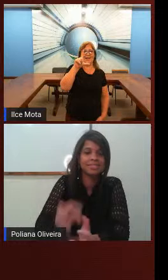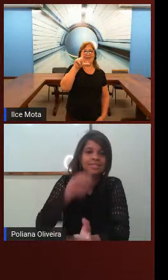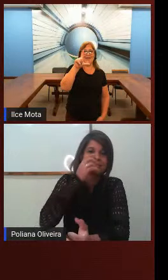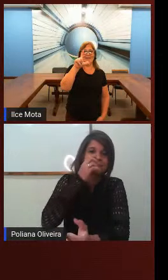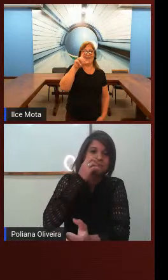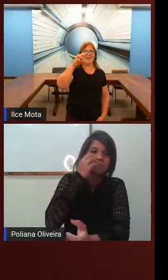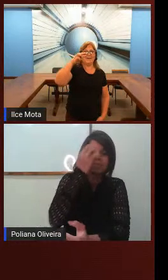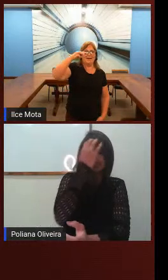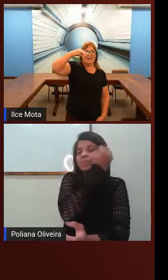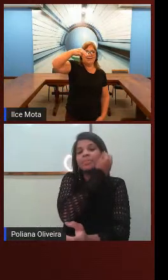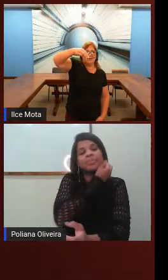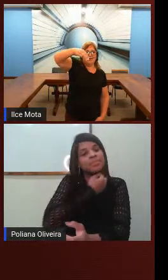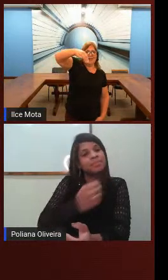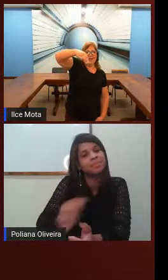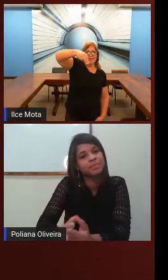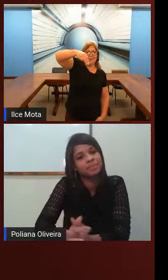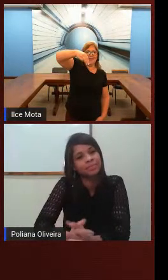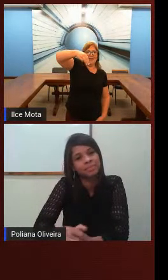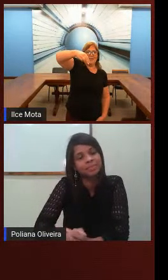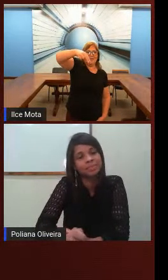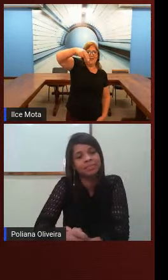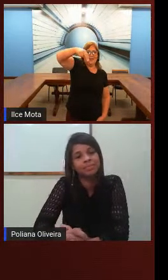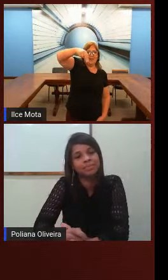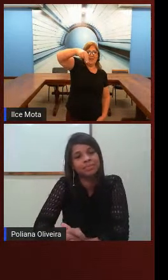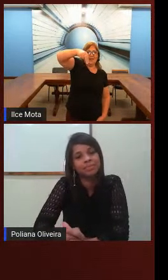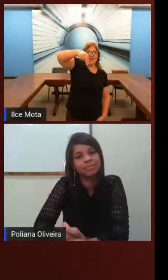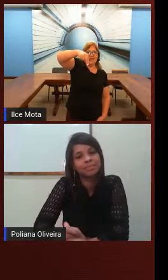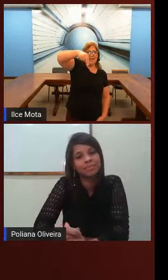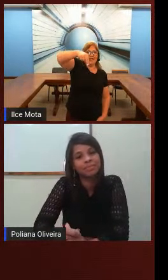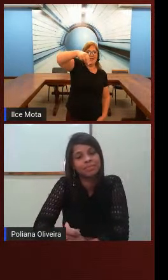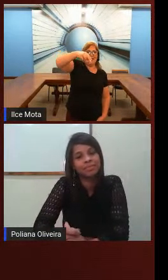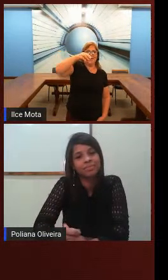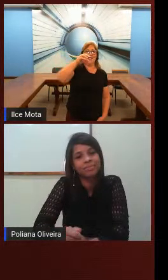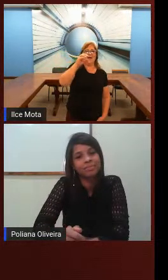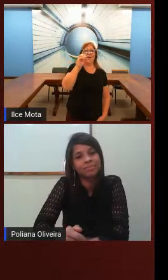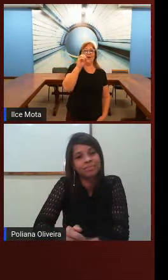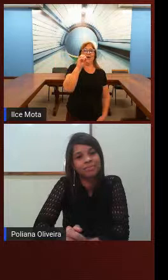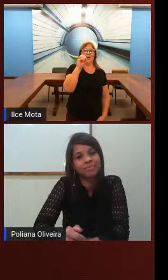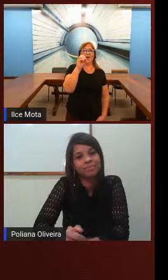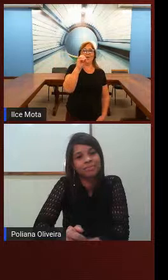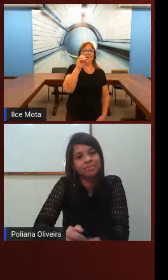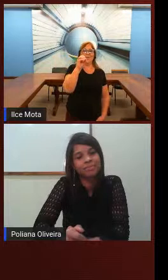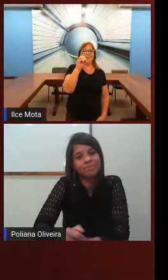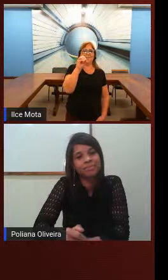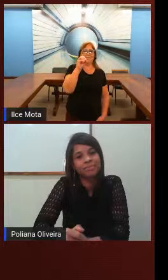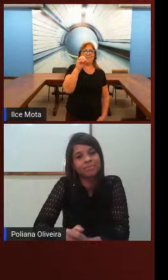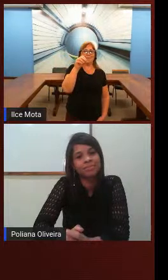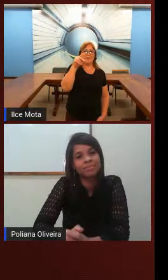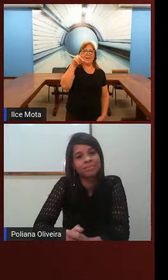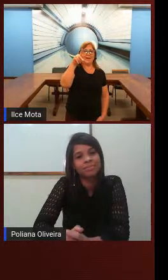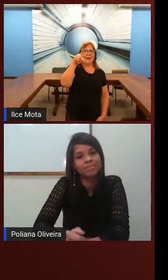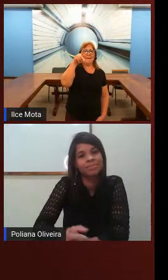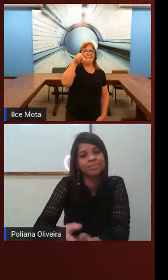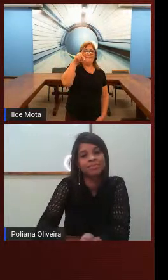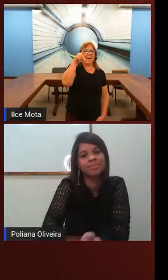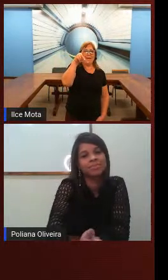M N O P